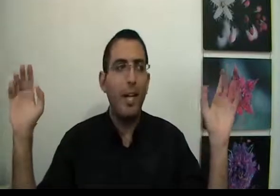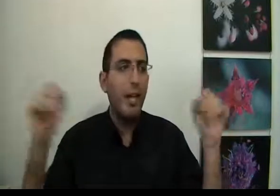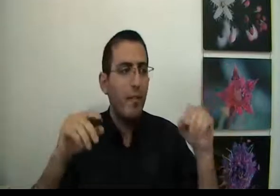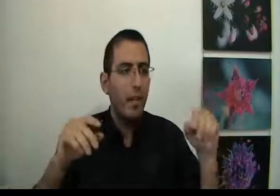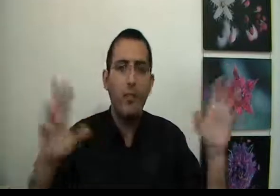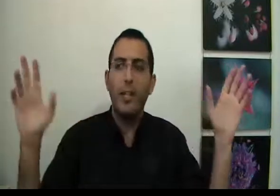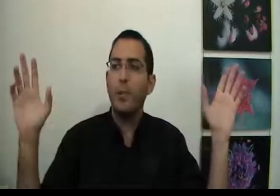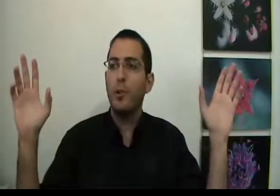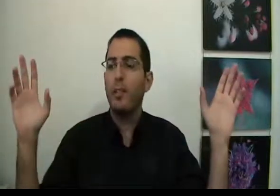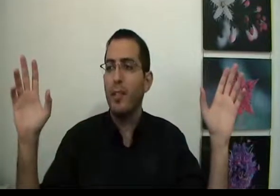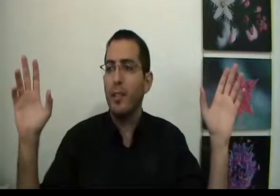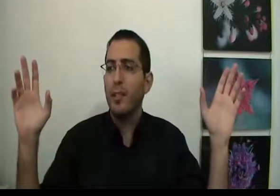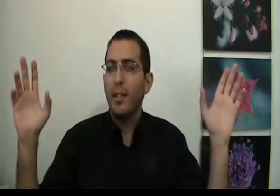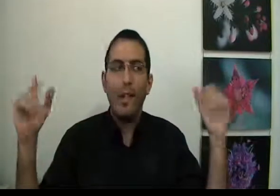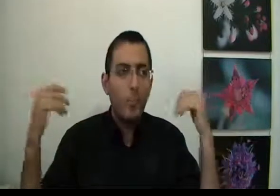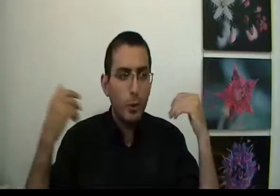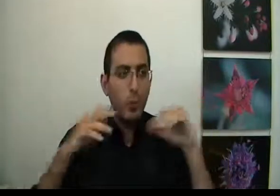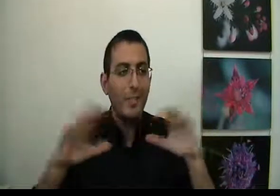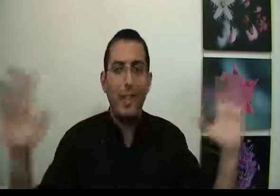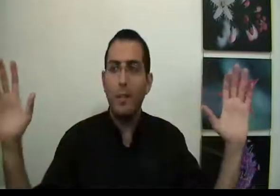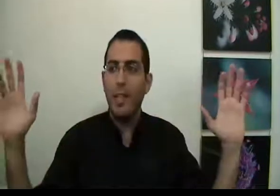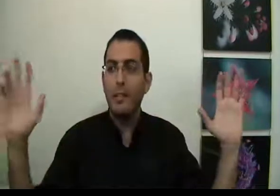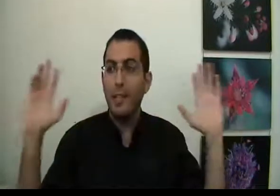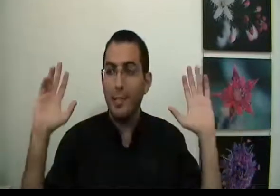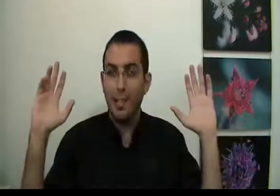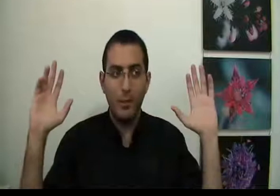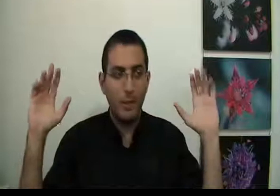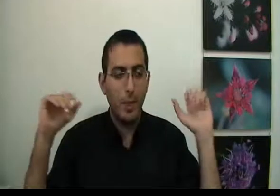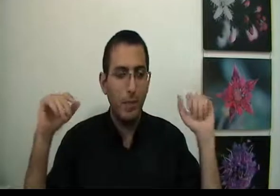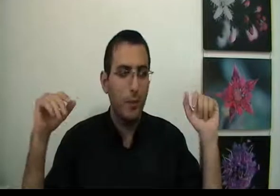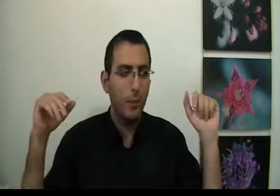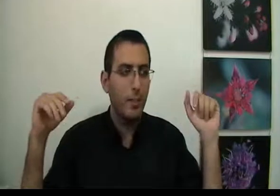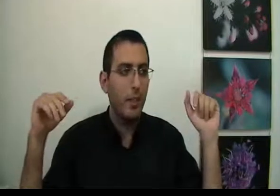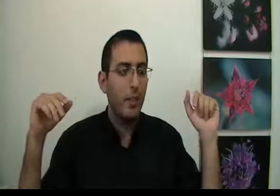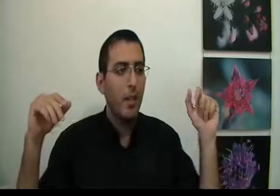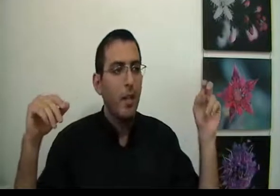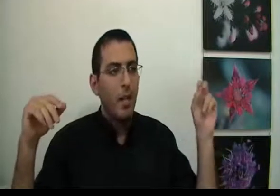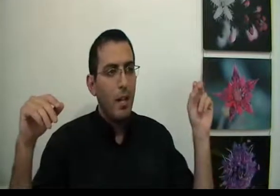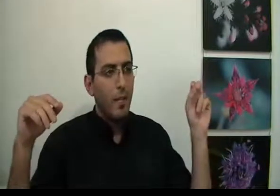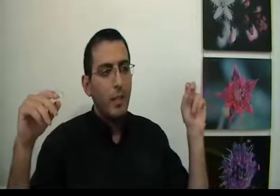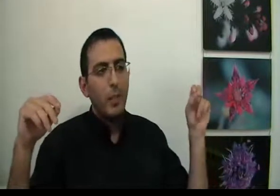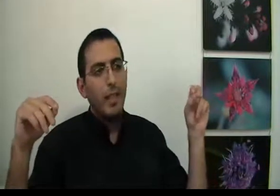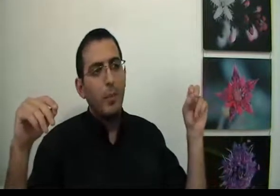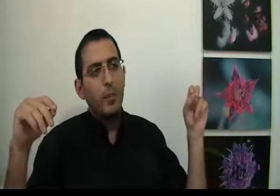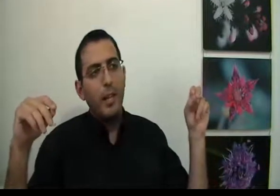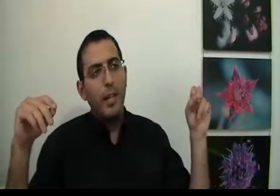רק אבן לא מפחדת משום דבר. רק מישהו שהוא חסר תודעה עצמית, חסר עצום עצמי, לא מפחד משום דבר. ומה שאני בעצם רוצה